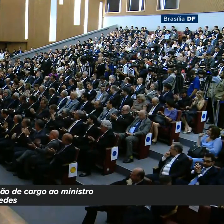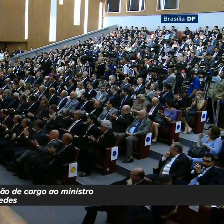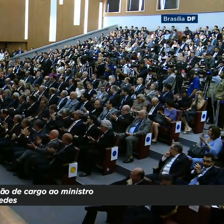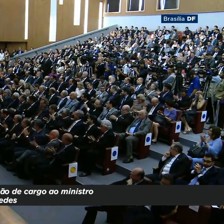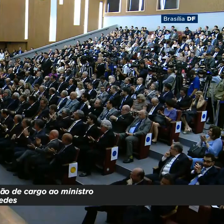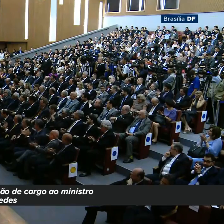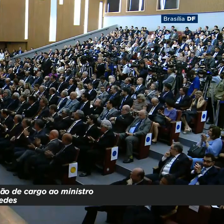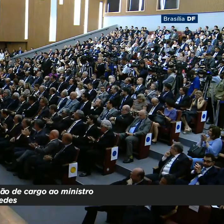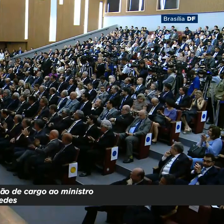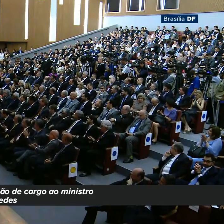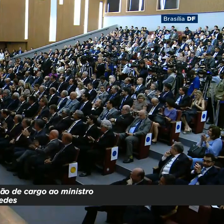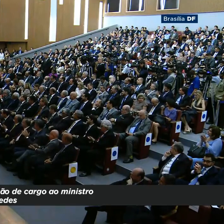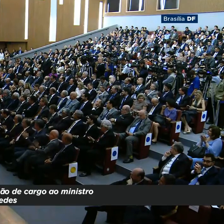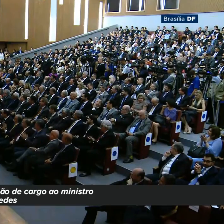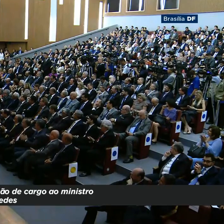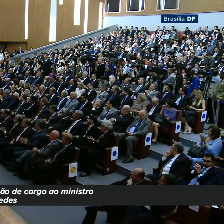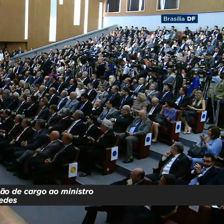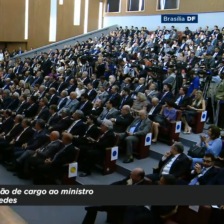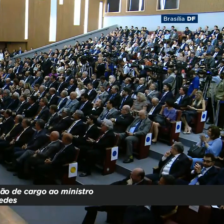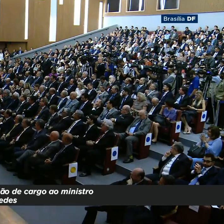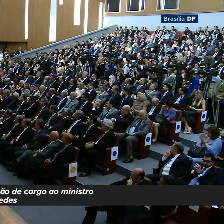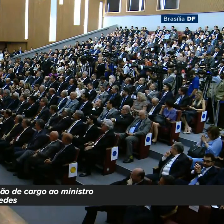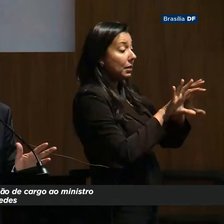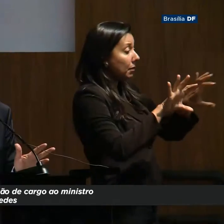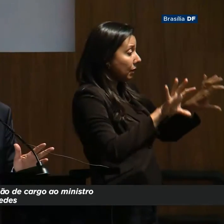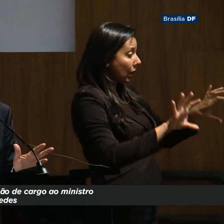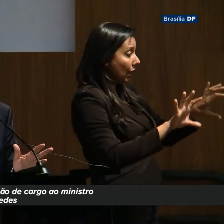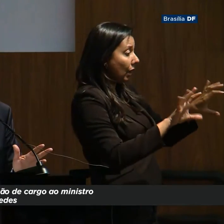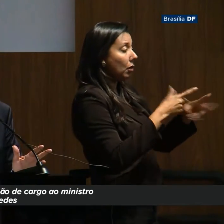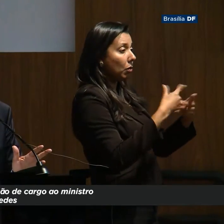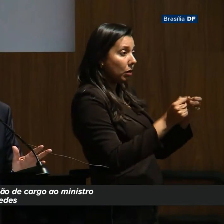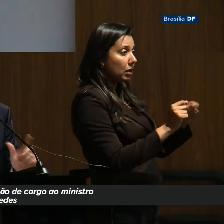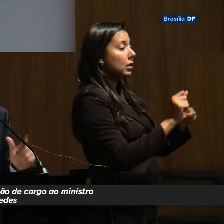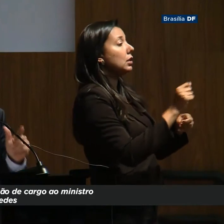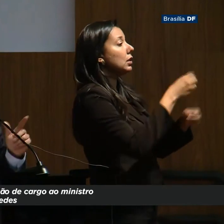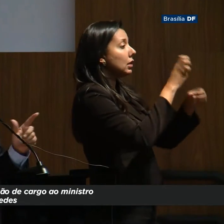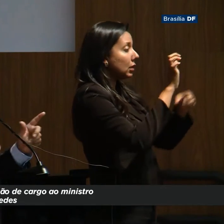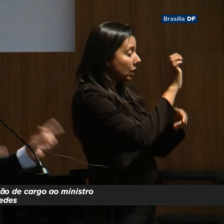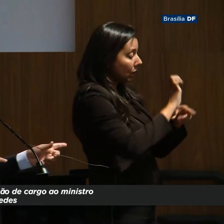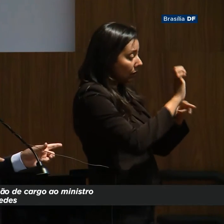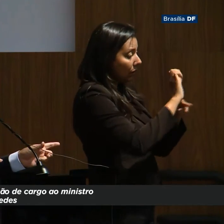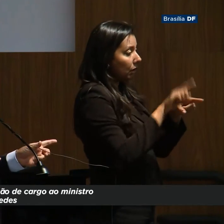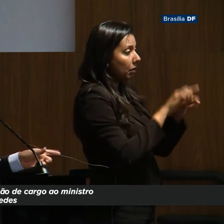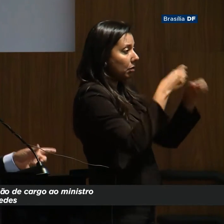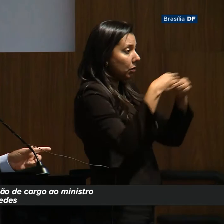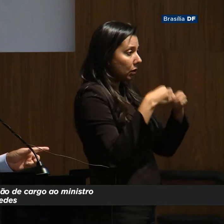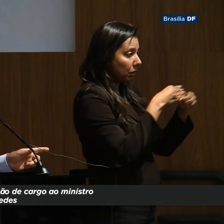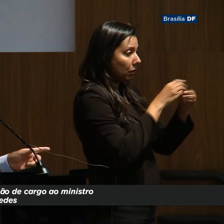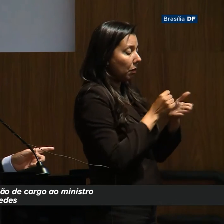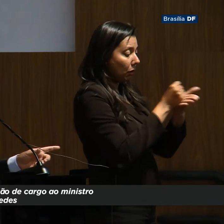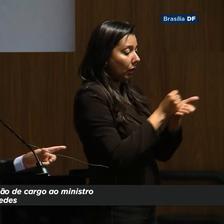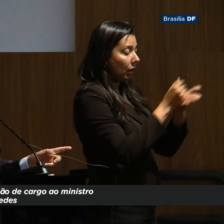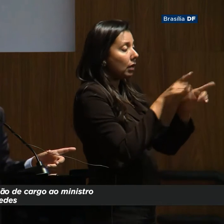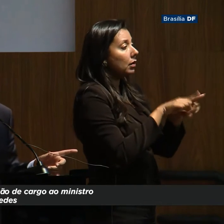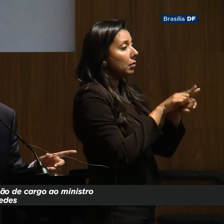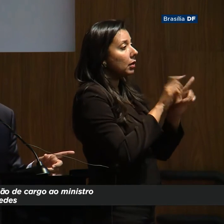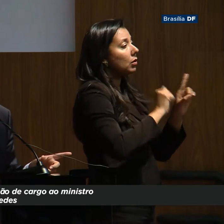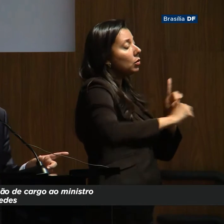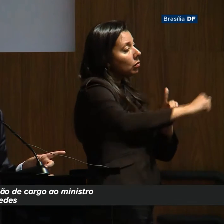Nós vamos descentralizar os recursos para estados e municípios e nós vamos apoiar a área social